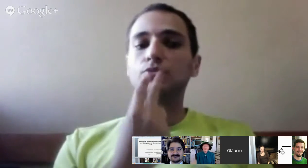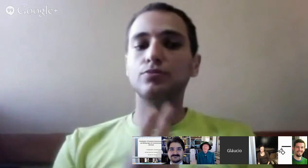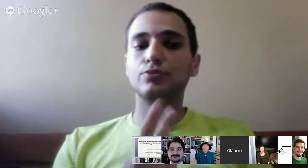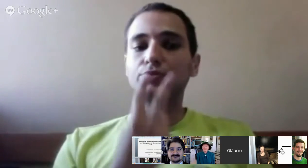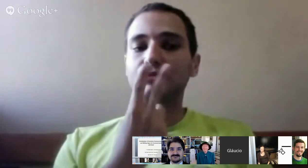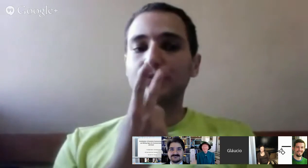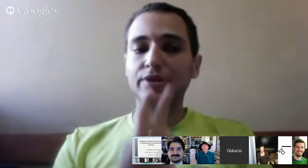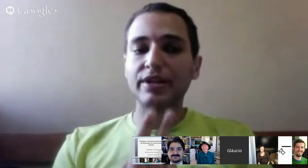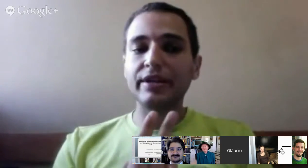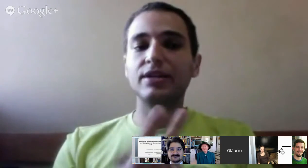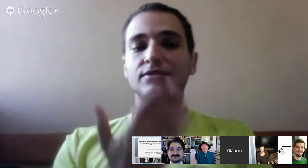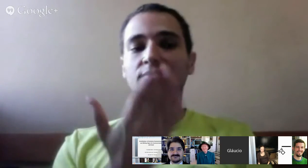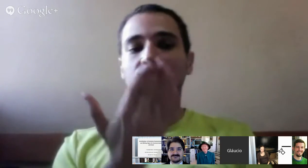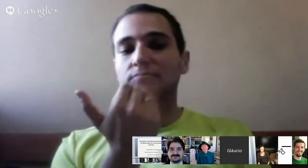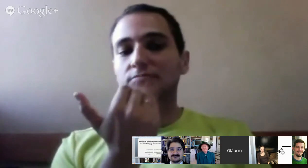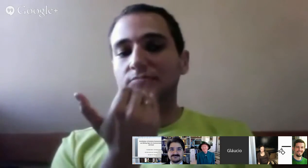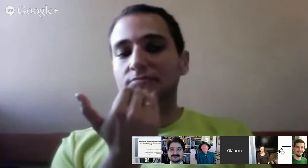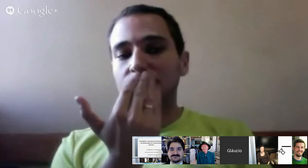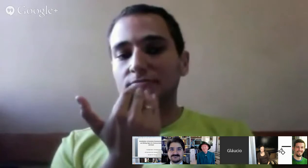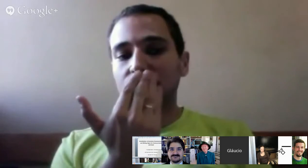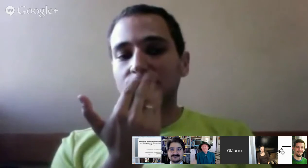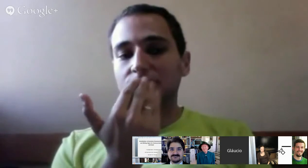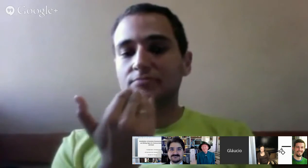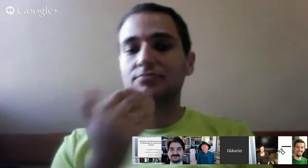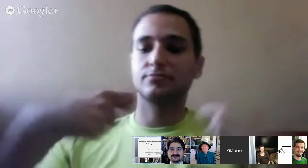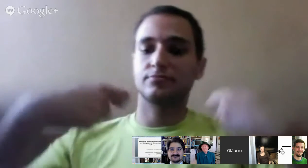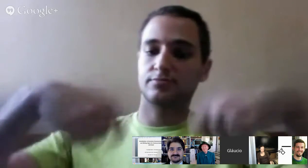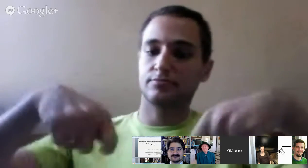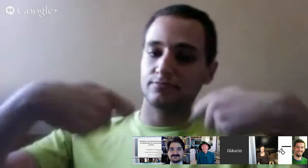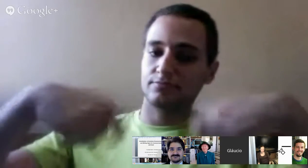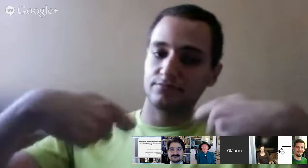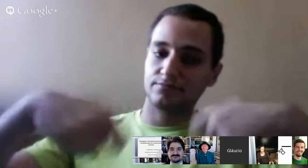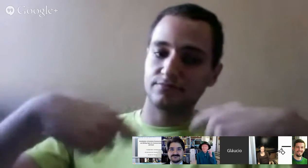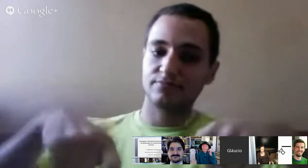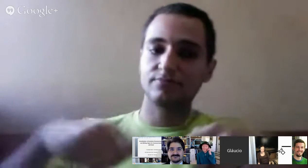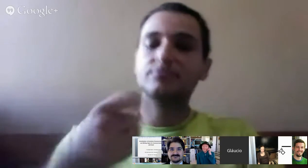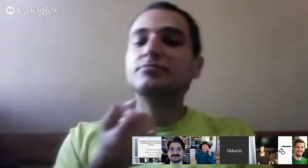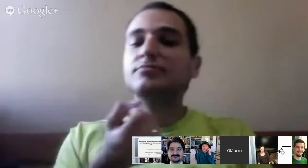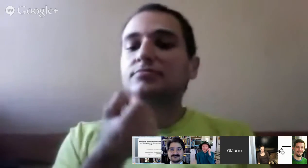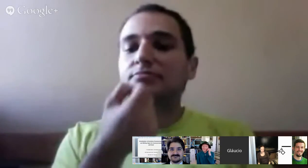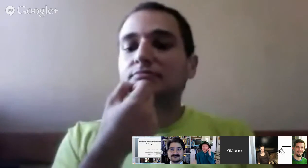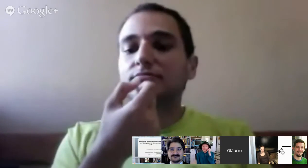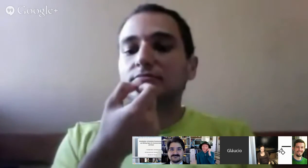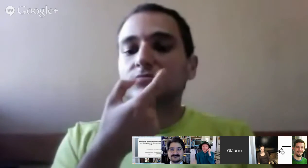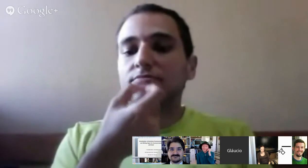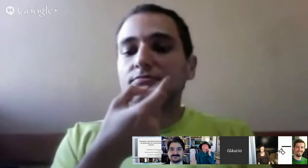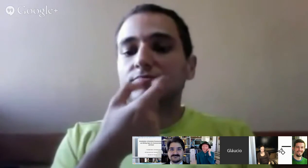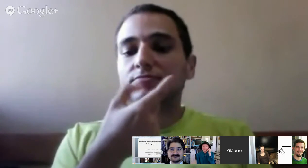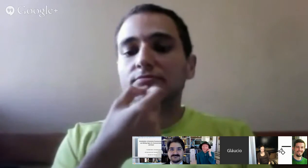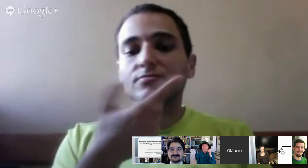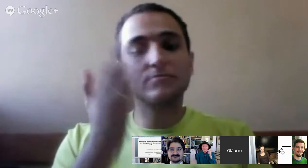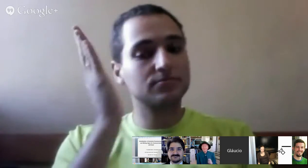área, por exemplo, área da nutrição, nutricionista, dietas,